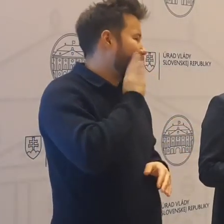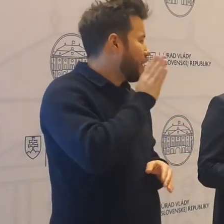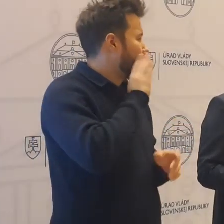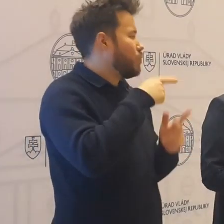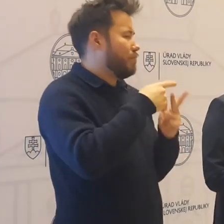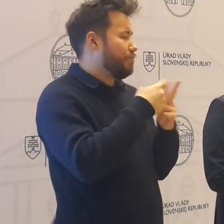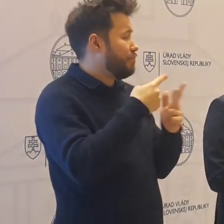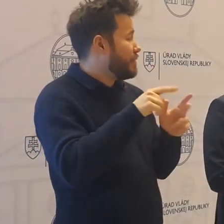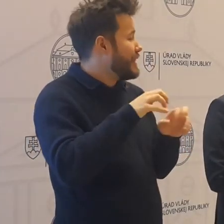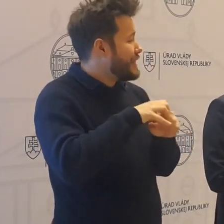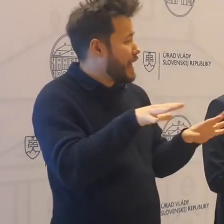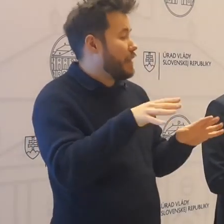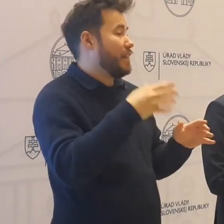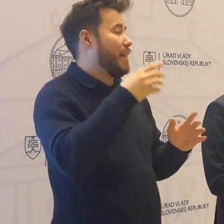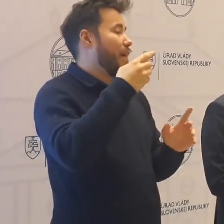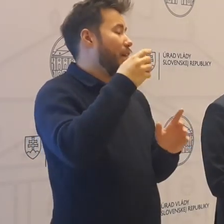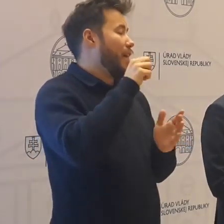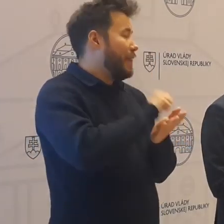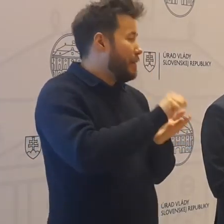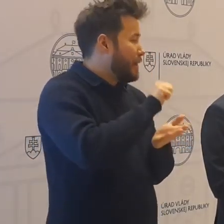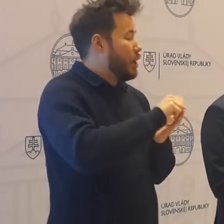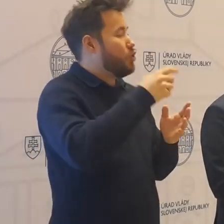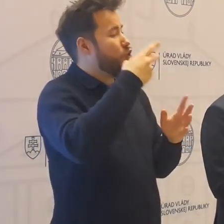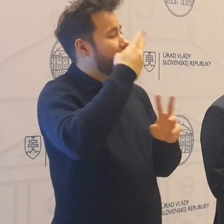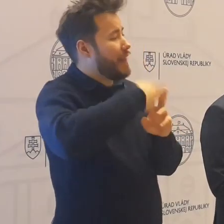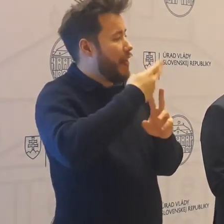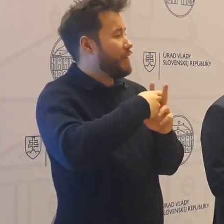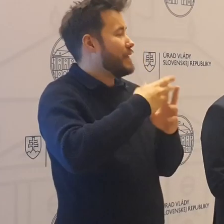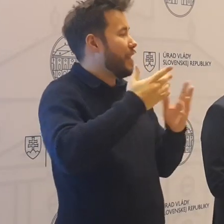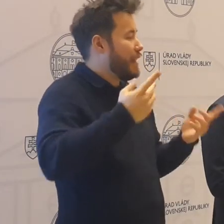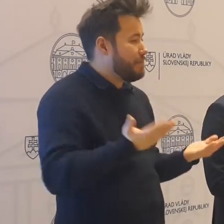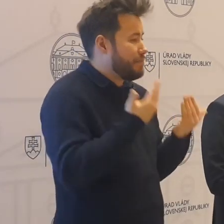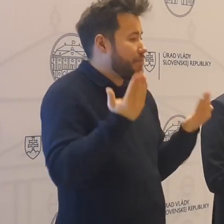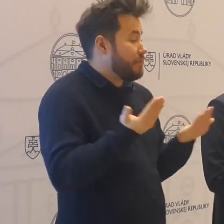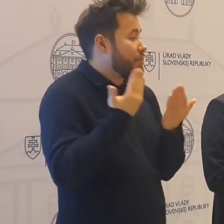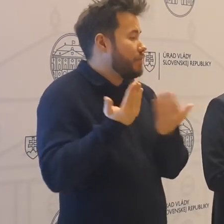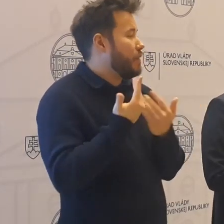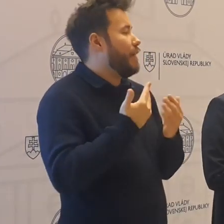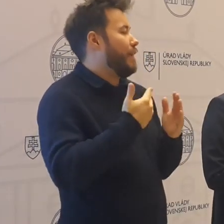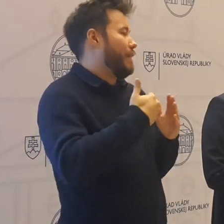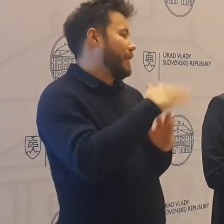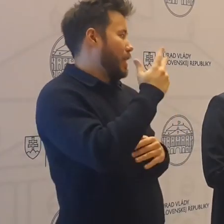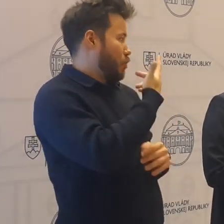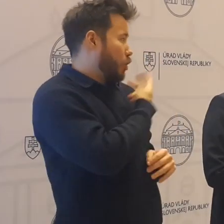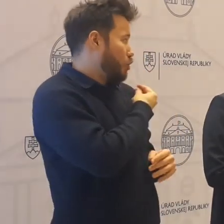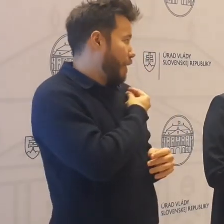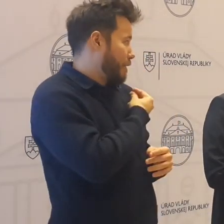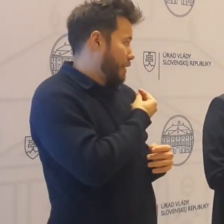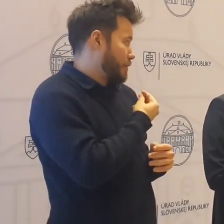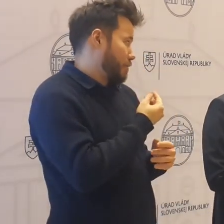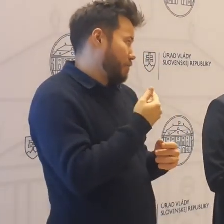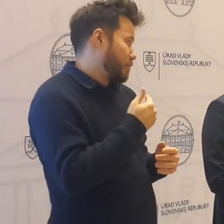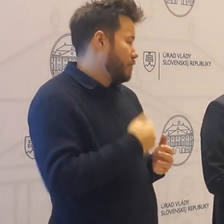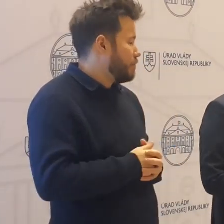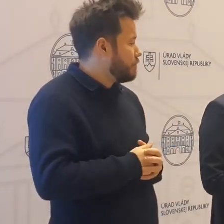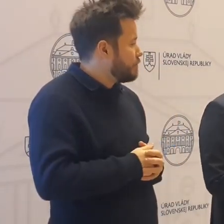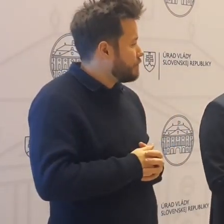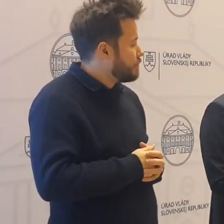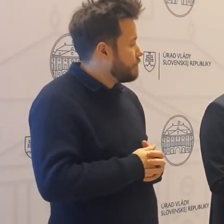ale aj v printových a televíznych a budeme v tomto pokračovať, aby sme zvýšili čo najvyšší podiel zaočkovanosti v populácii.